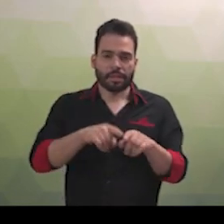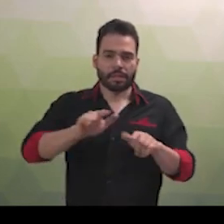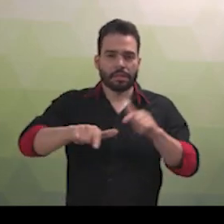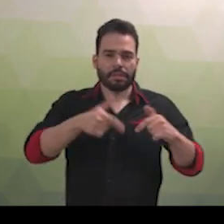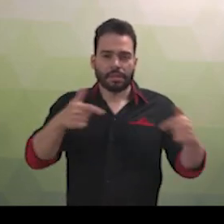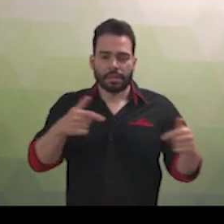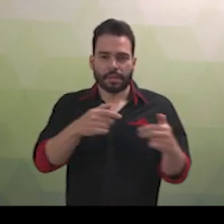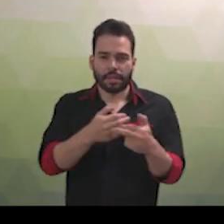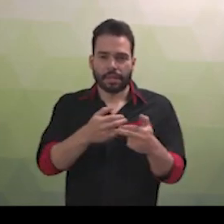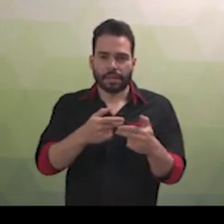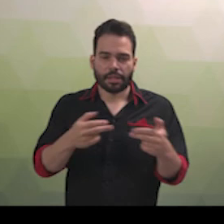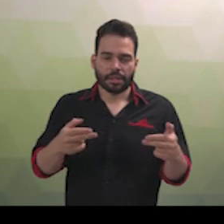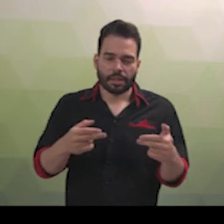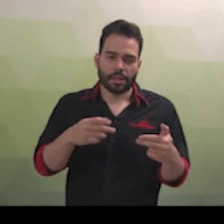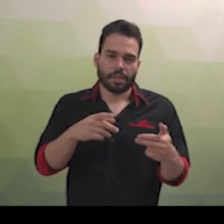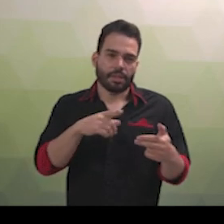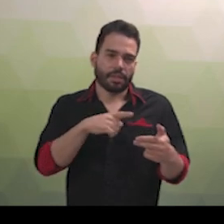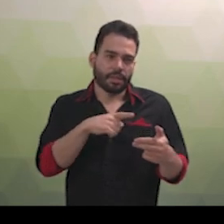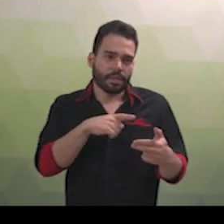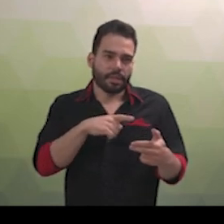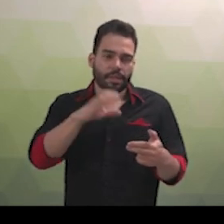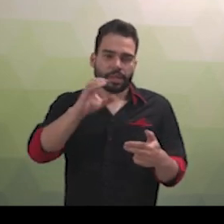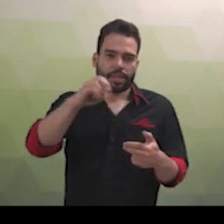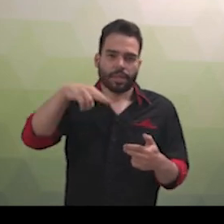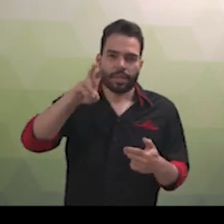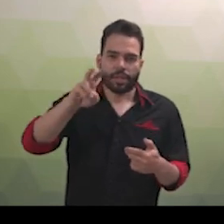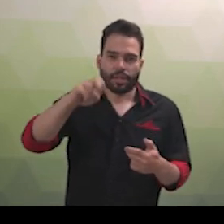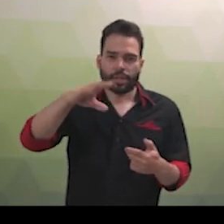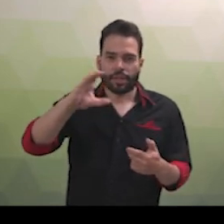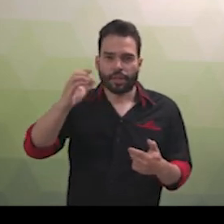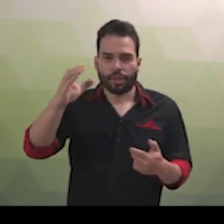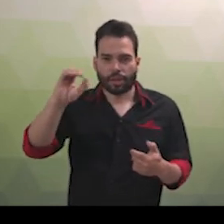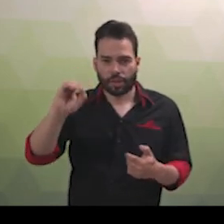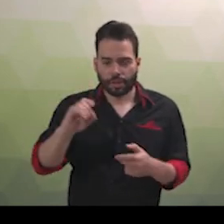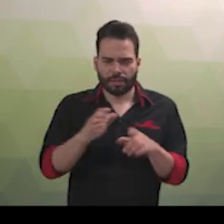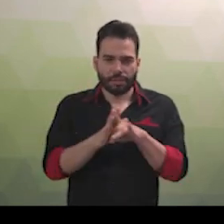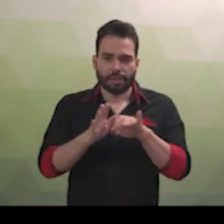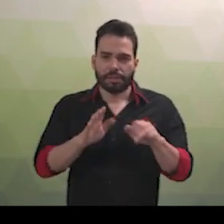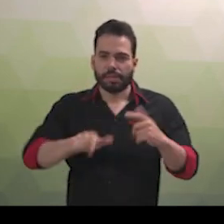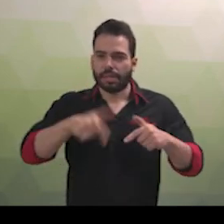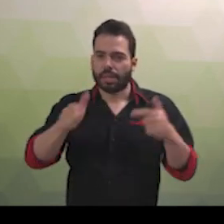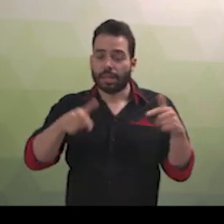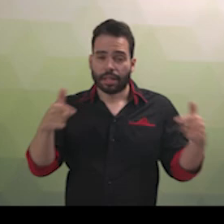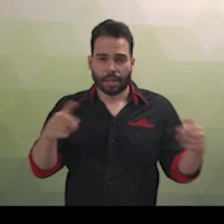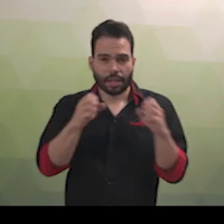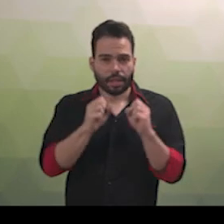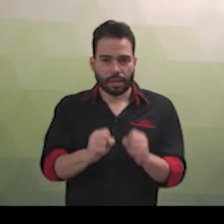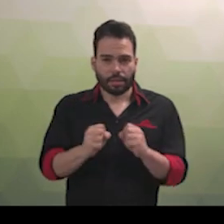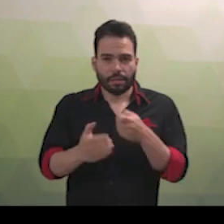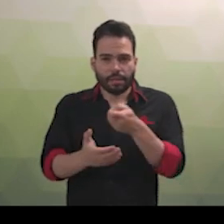Convenção sobre os Direitos das Pessoas com Deficiência e seu protocolo facultativo, à convivência familiar e comunitária,